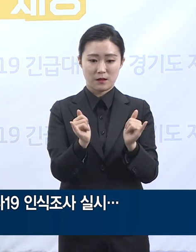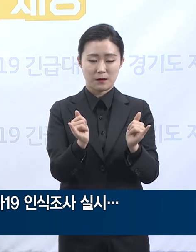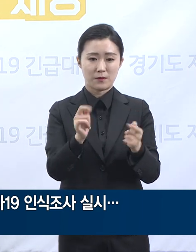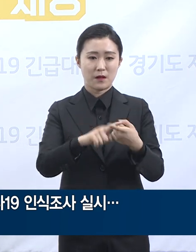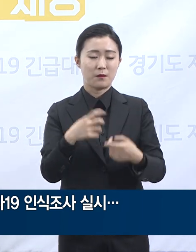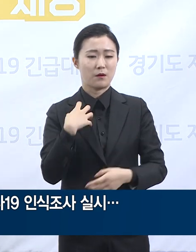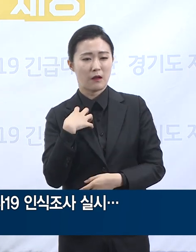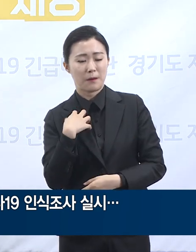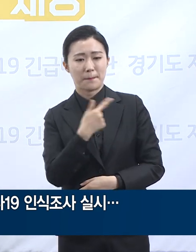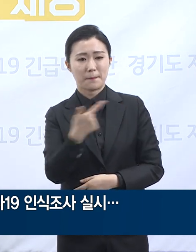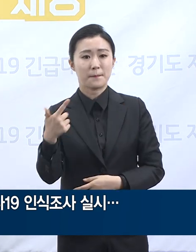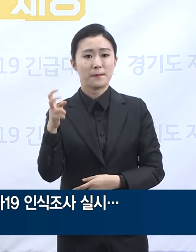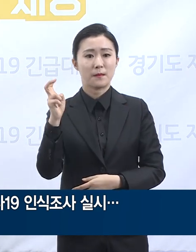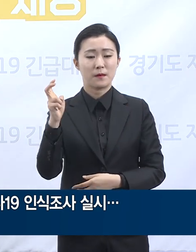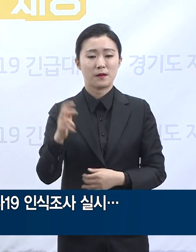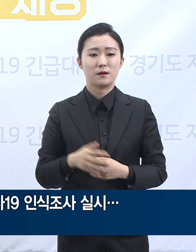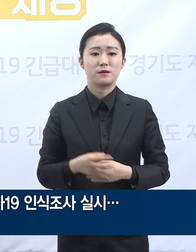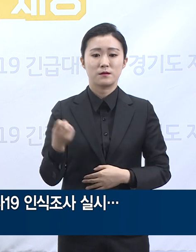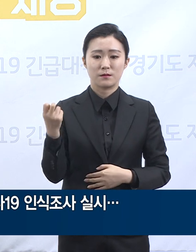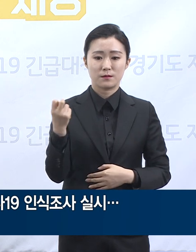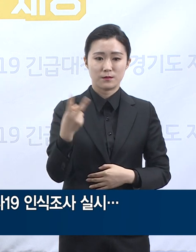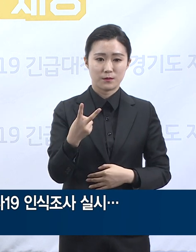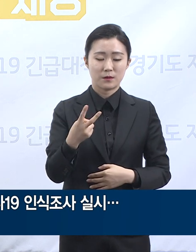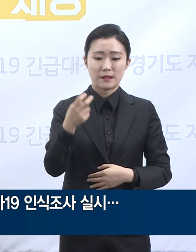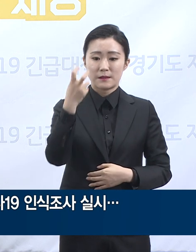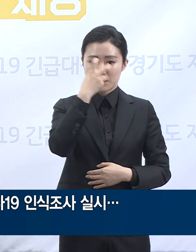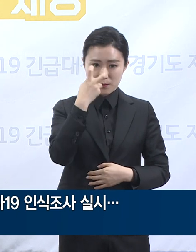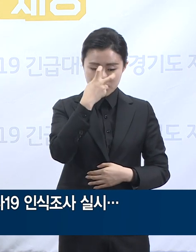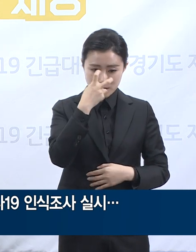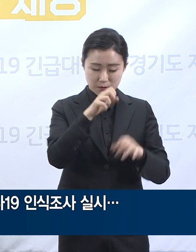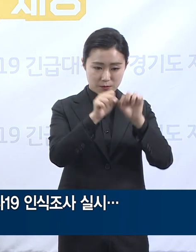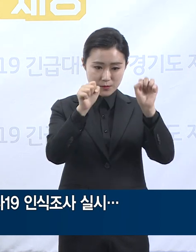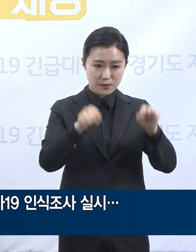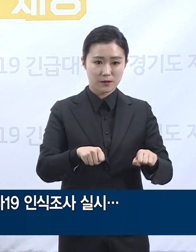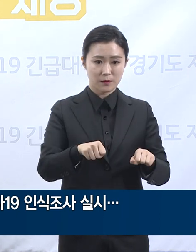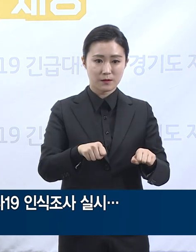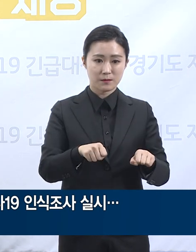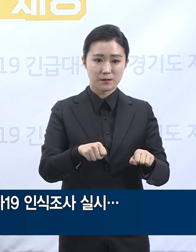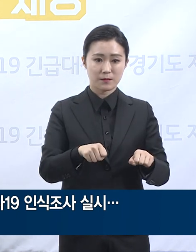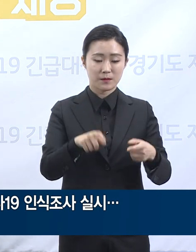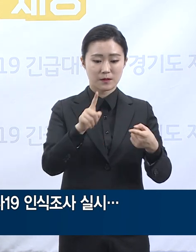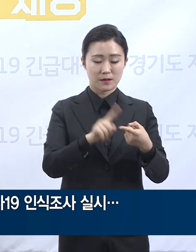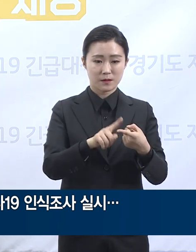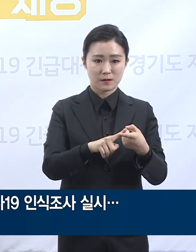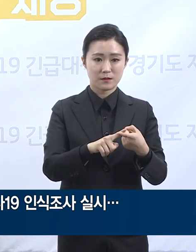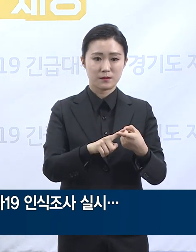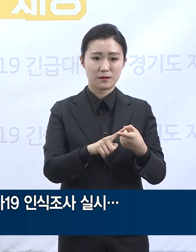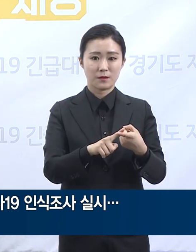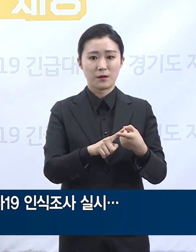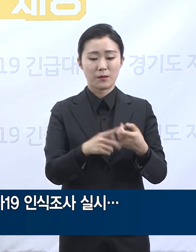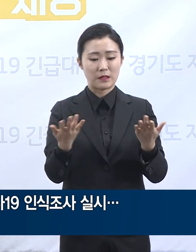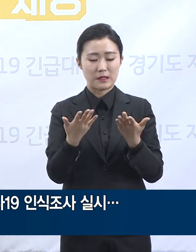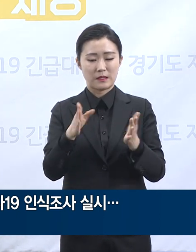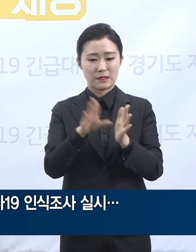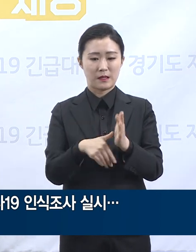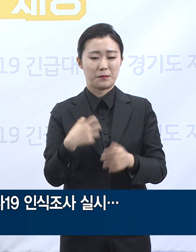많은 진단과 검사 프로그램 또한 방역인력에게 큰 업무 부담을 줄 것으로 생각합니다.